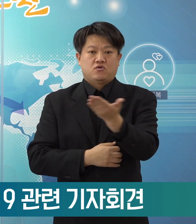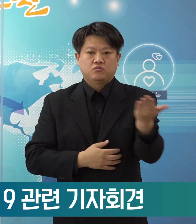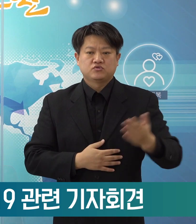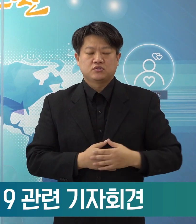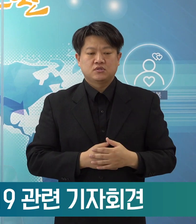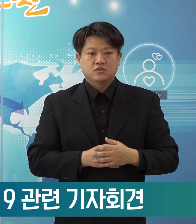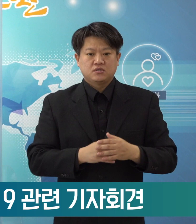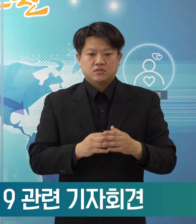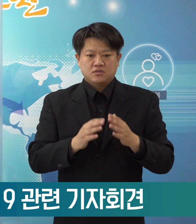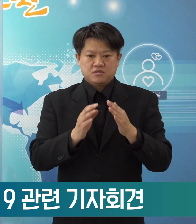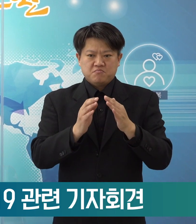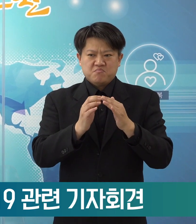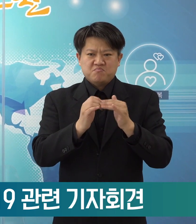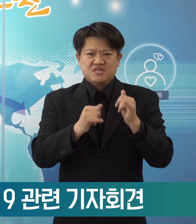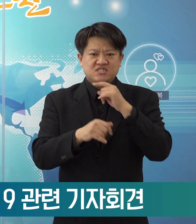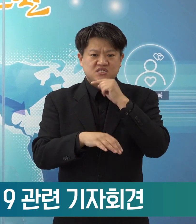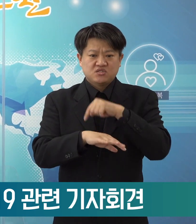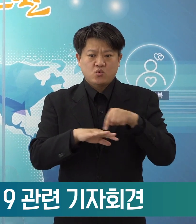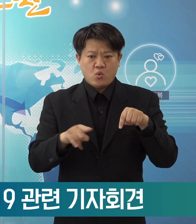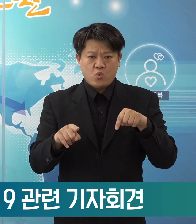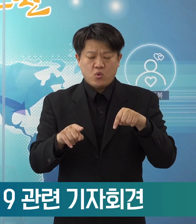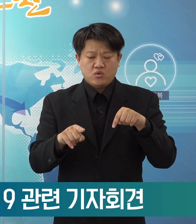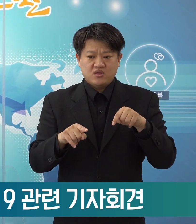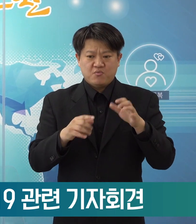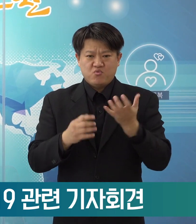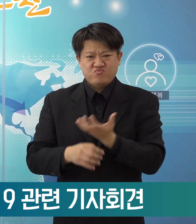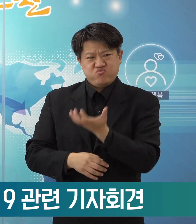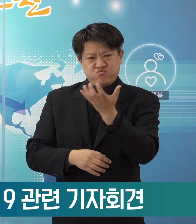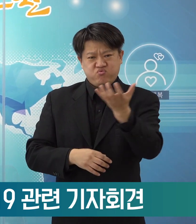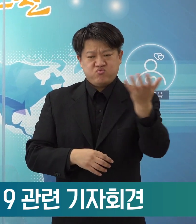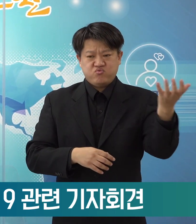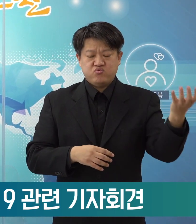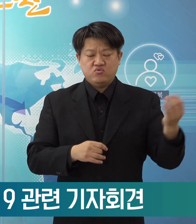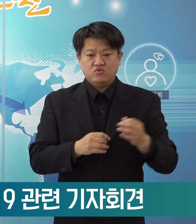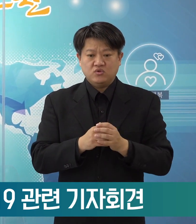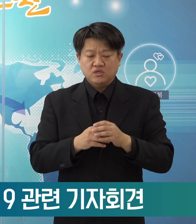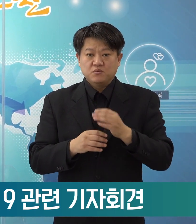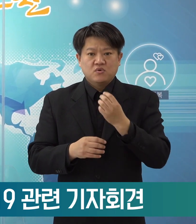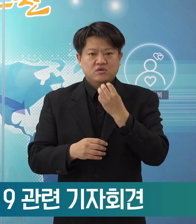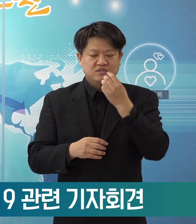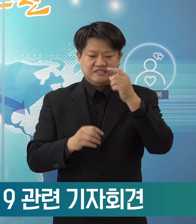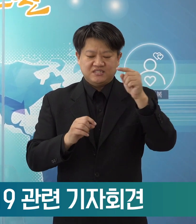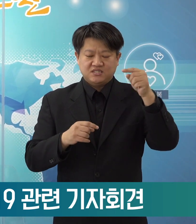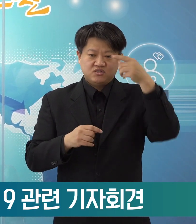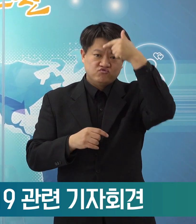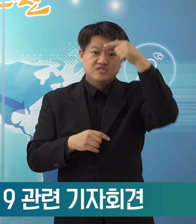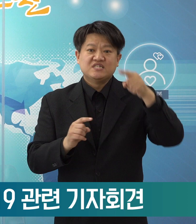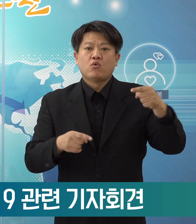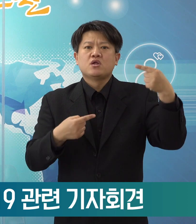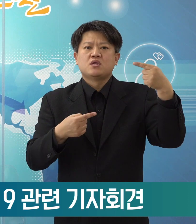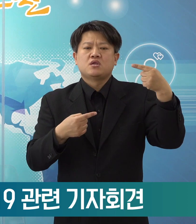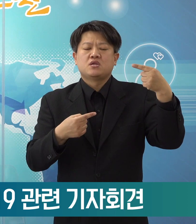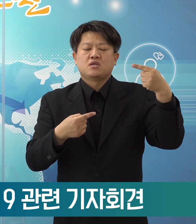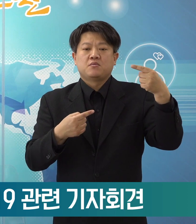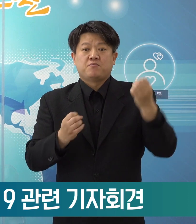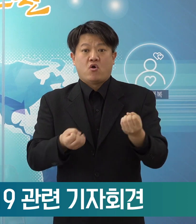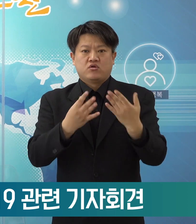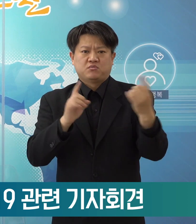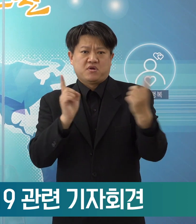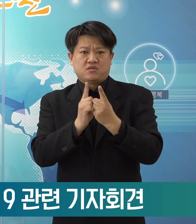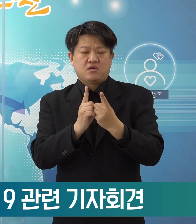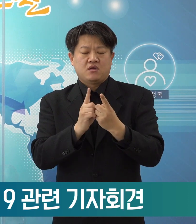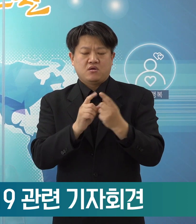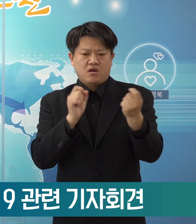민족 대이동이 시작되는 설 명절이 다가오고 있습니다. 그러나 전국 상황과는 달리